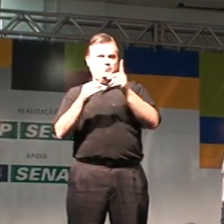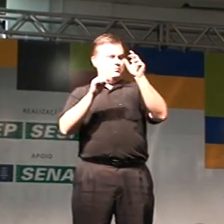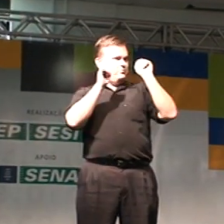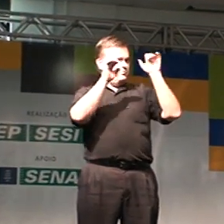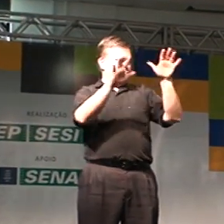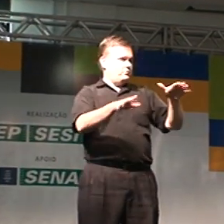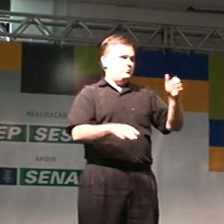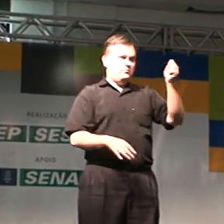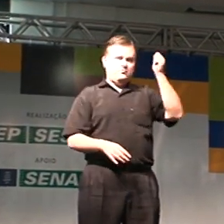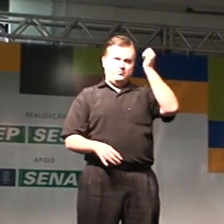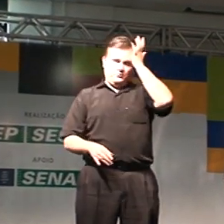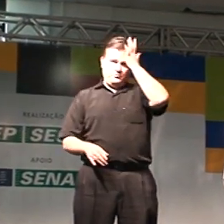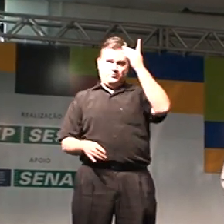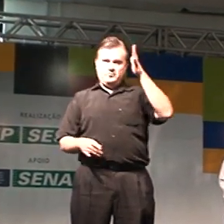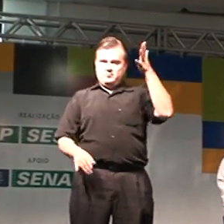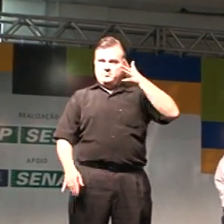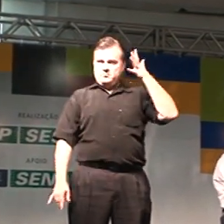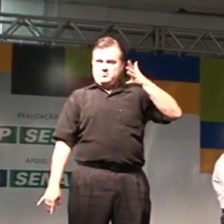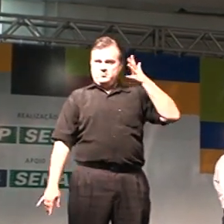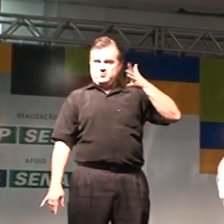te abençoe e ilumine na tua palestra.